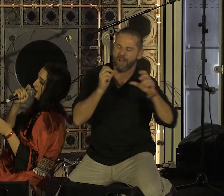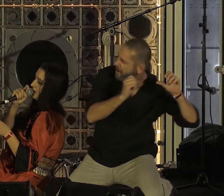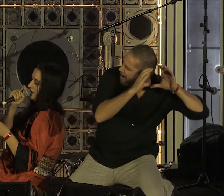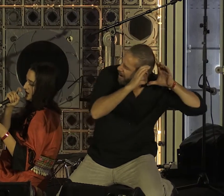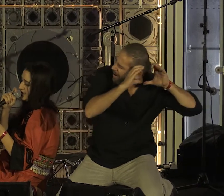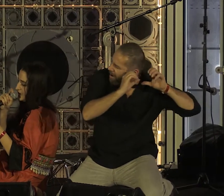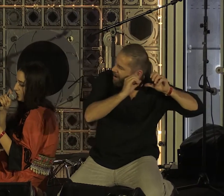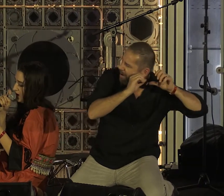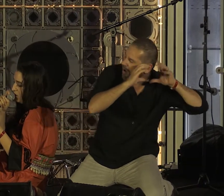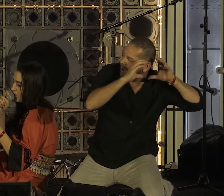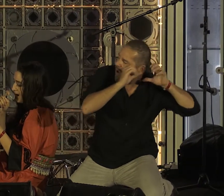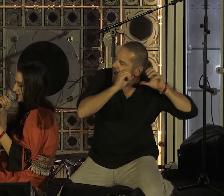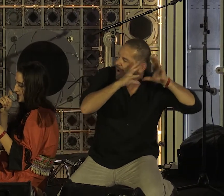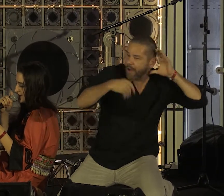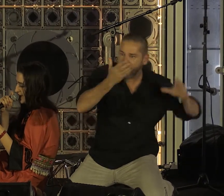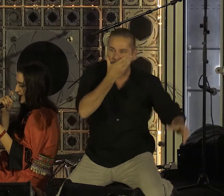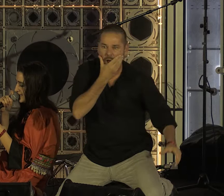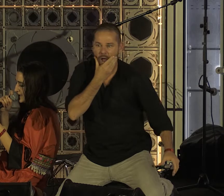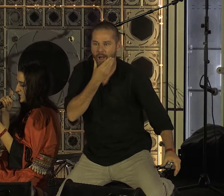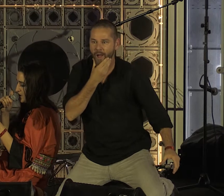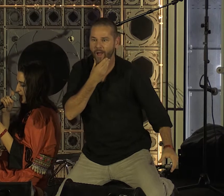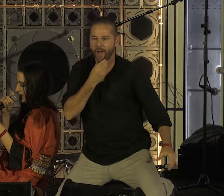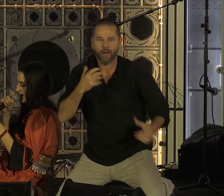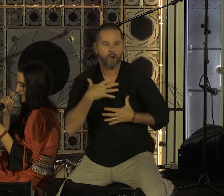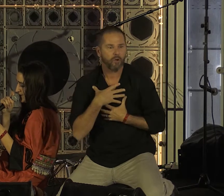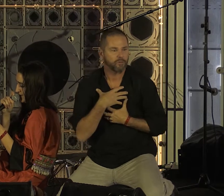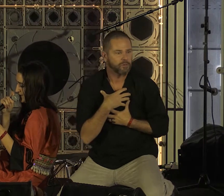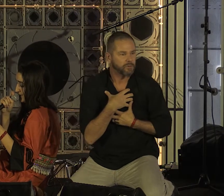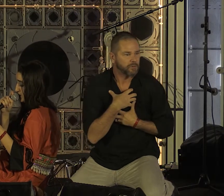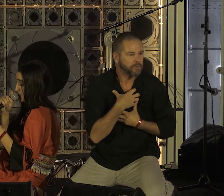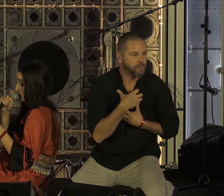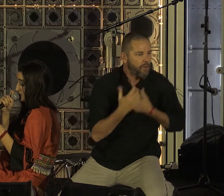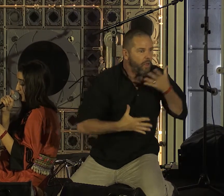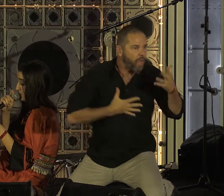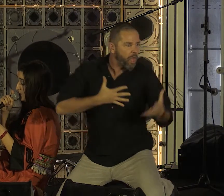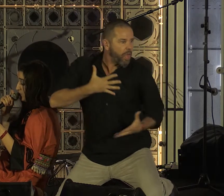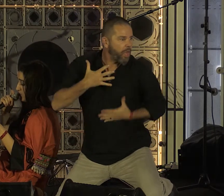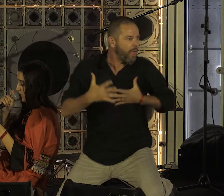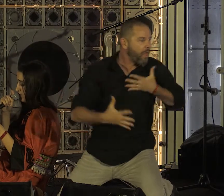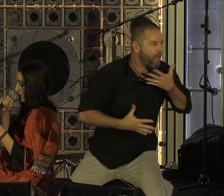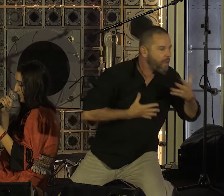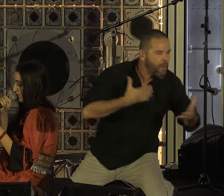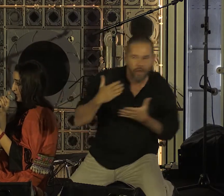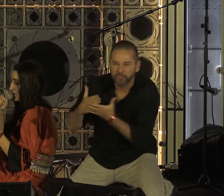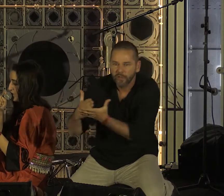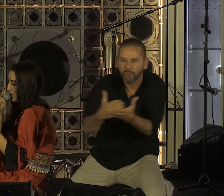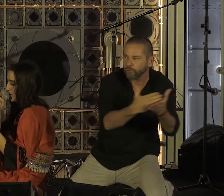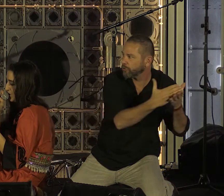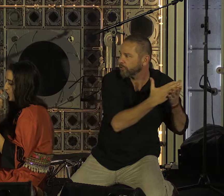J'ai exécuté l'angoisse, exaltation et partage, si je peux m'exprimer aussi lourdement. Le